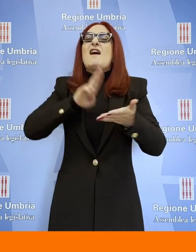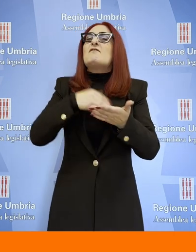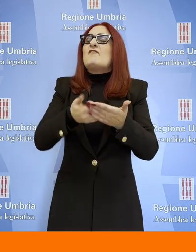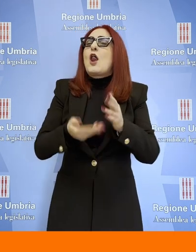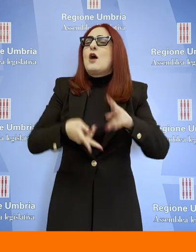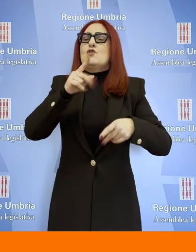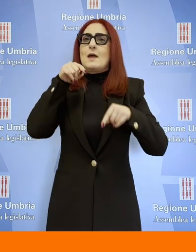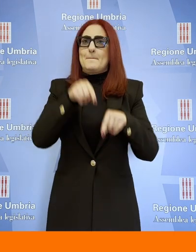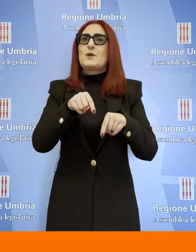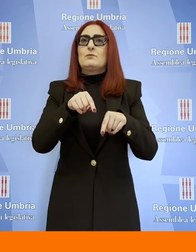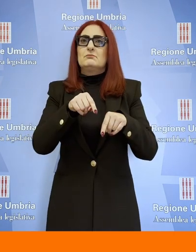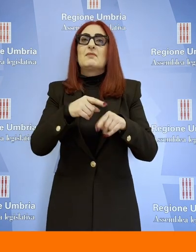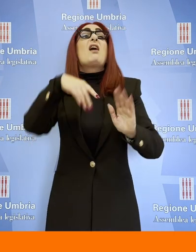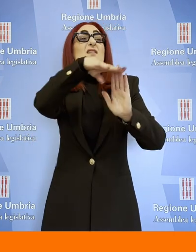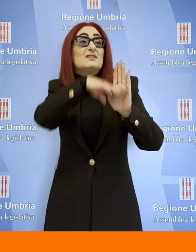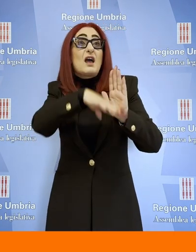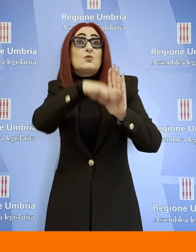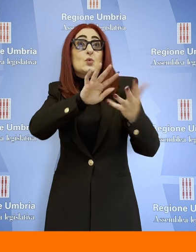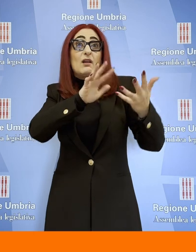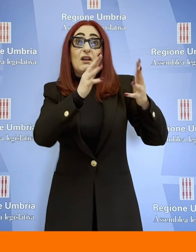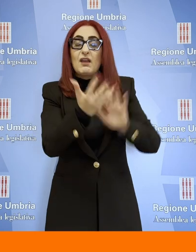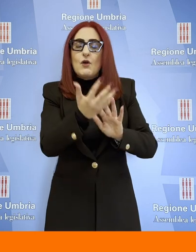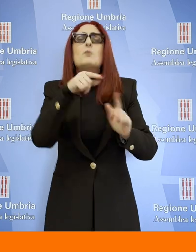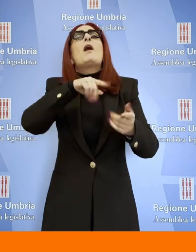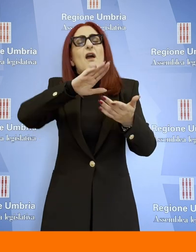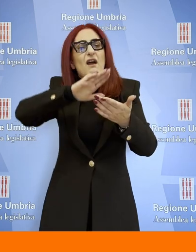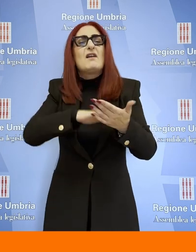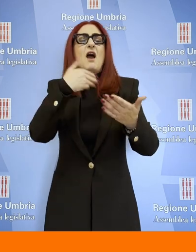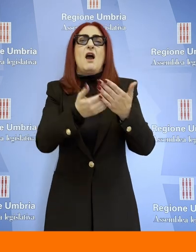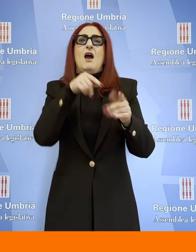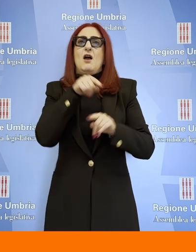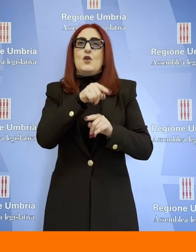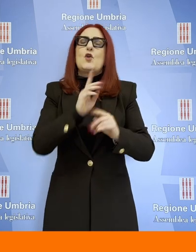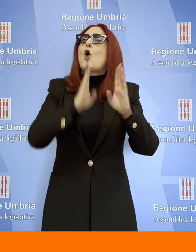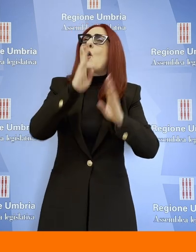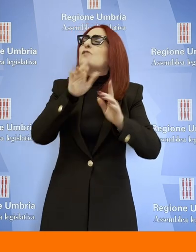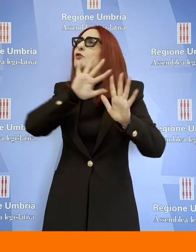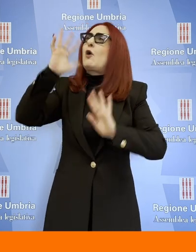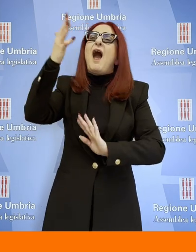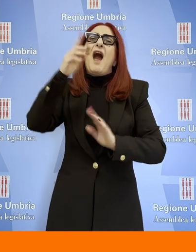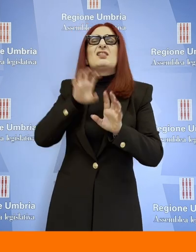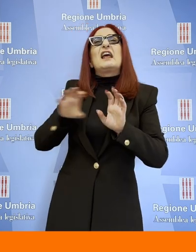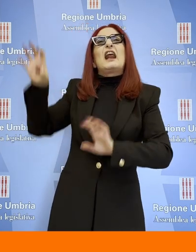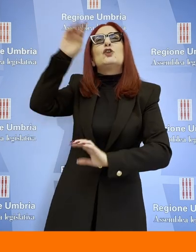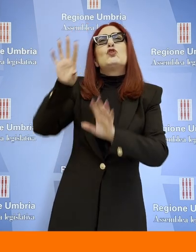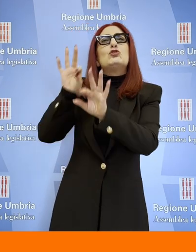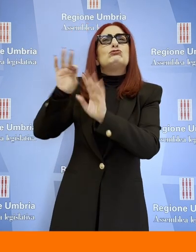compiuto rispetto ad altre scelte che nello stesso tempo altre regioni stanno facendo. Ho deciso di parlare dell'ambiente perché